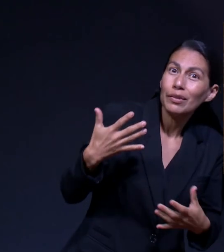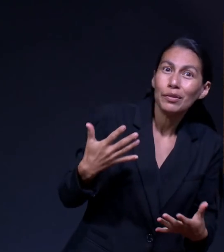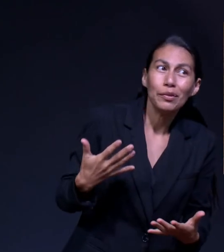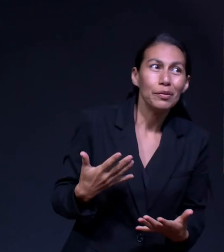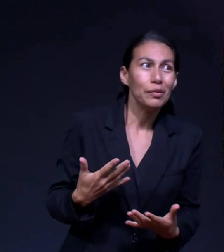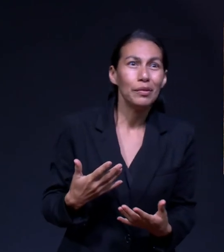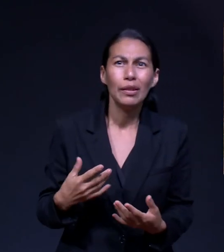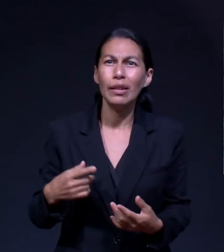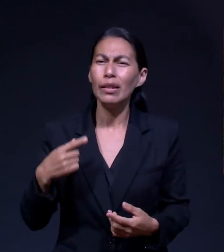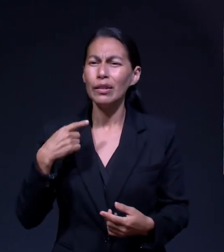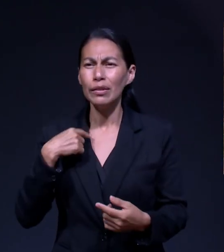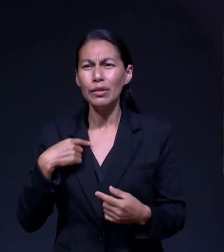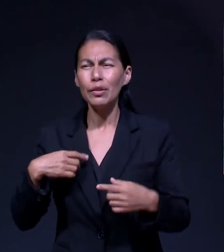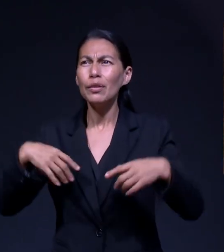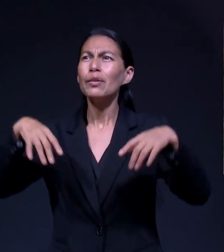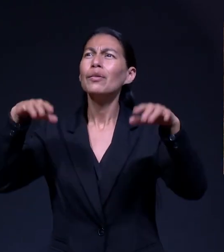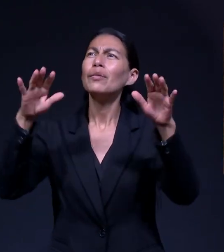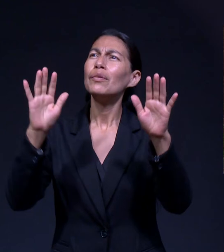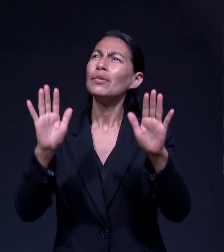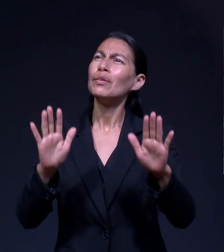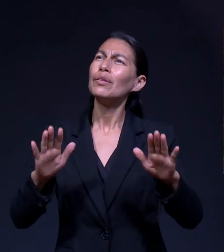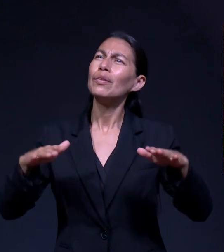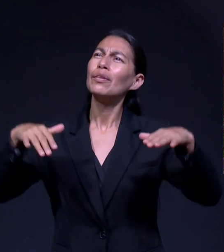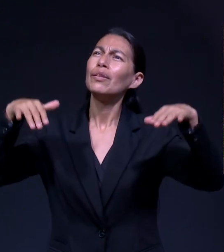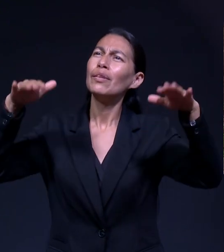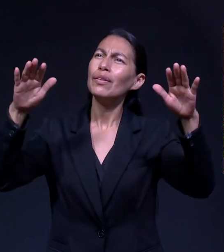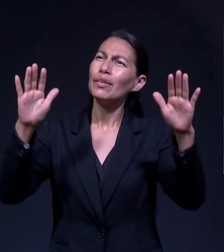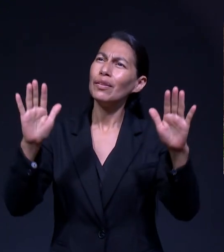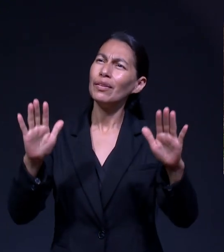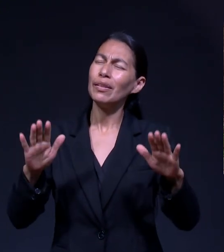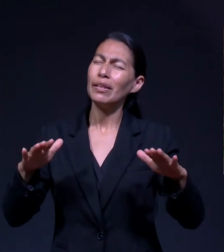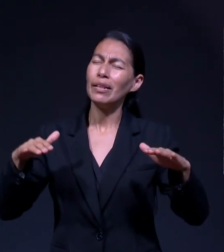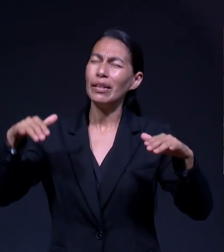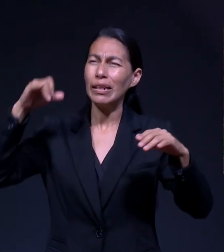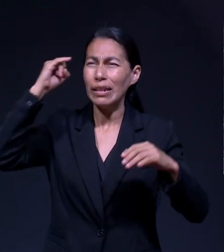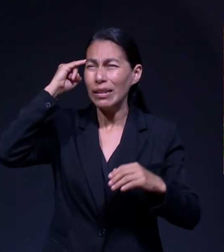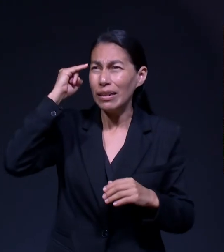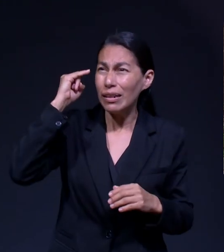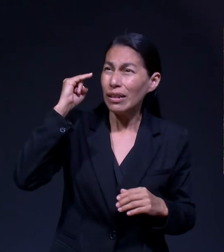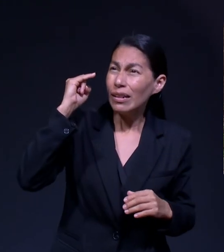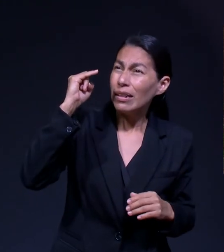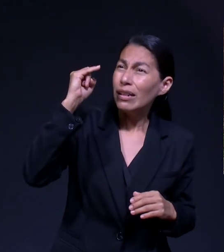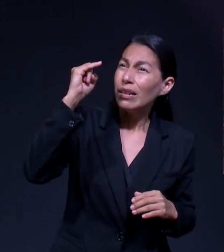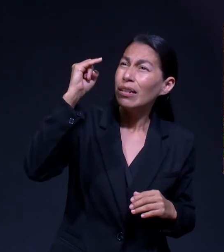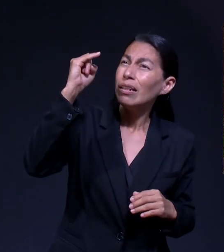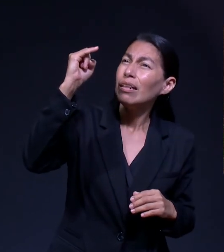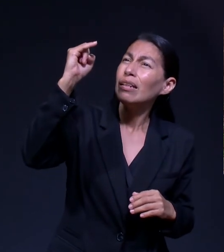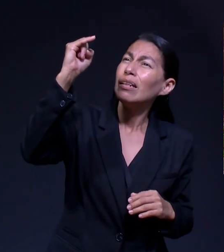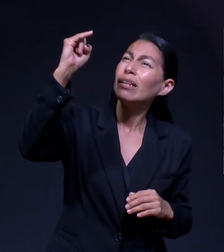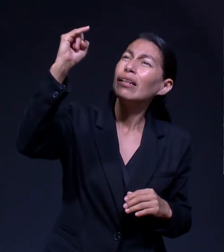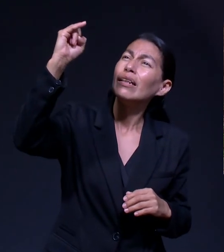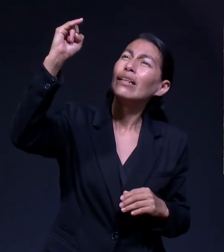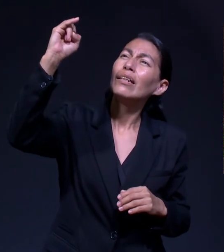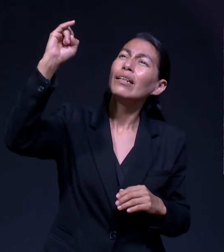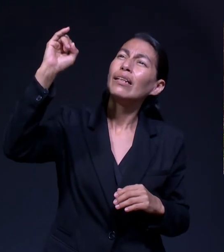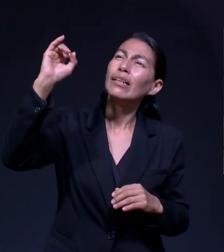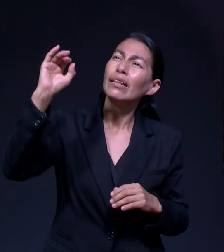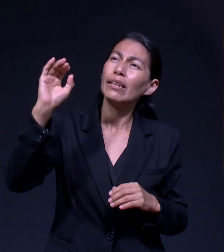Si pudiera Volar Y Habitar Sobre